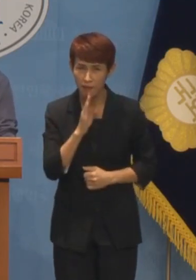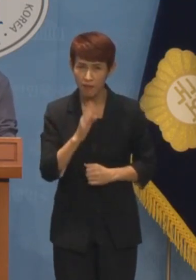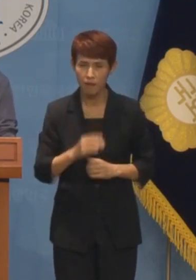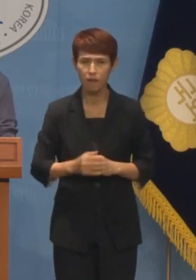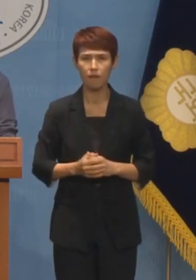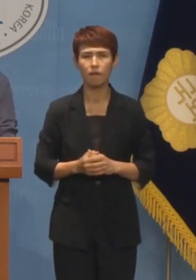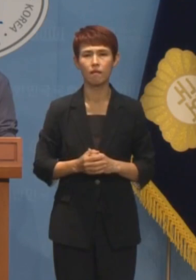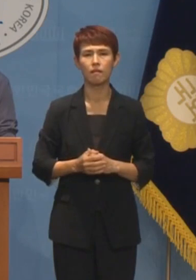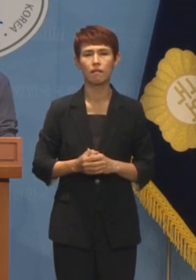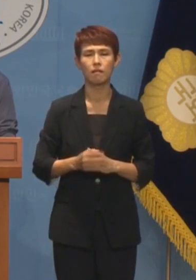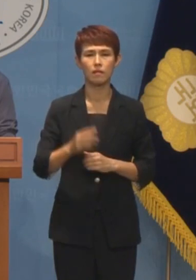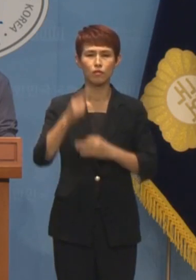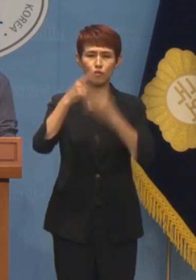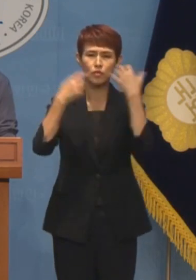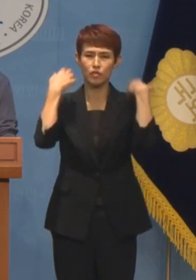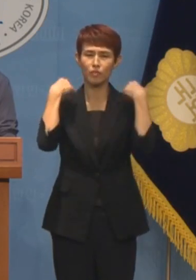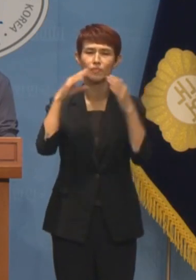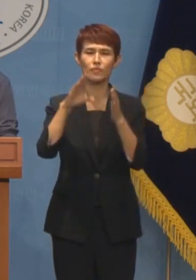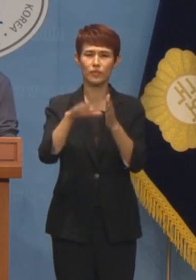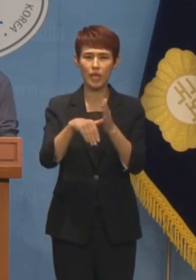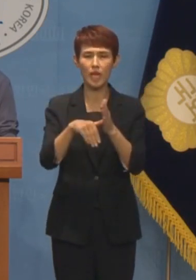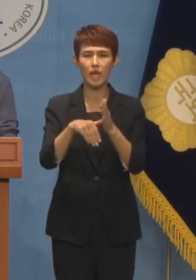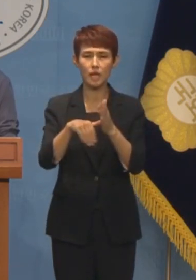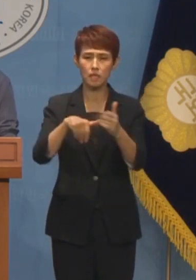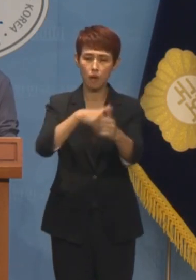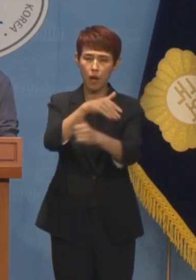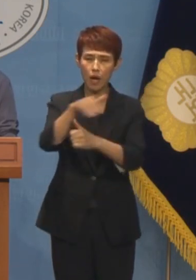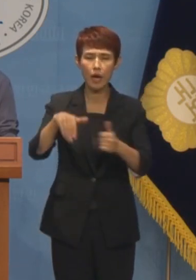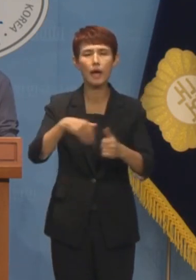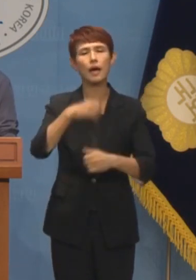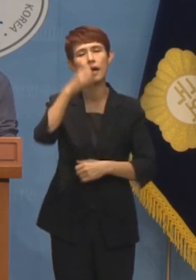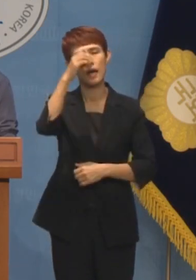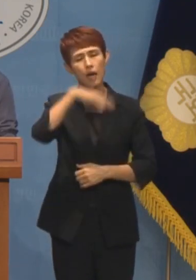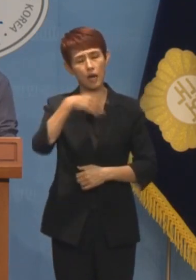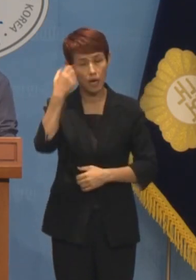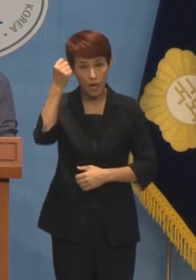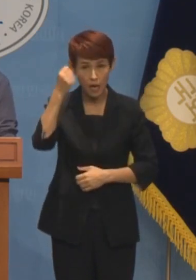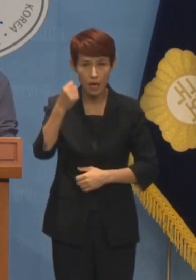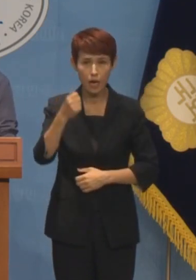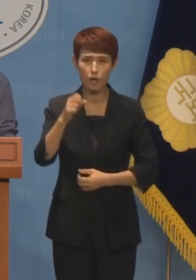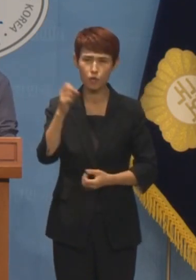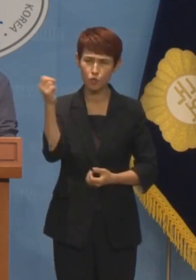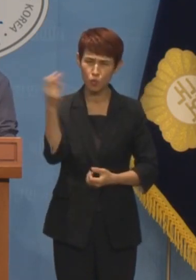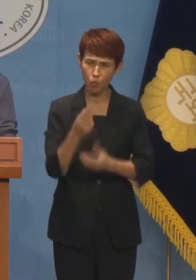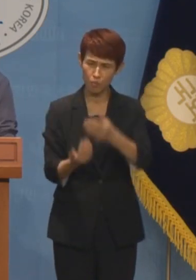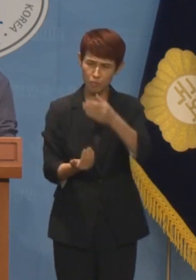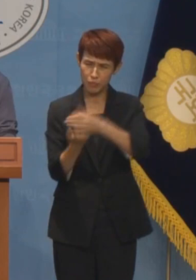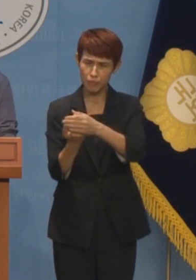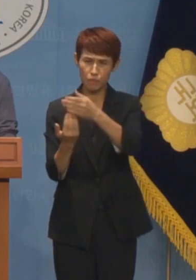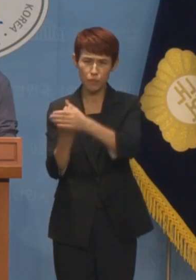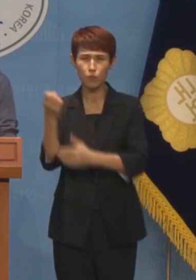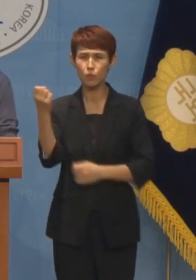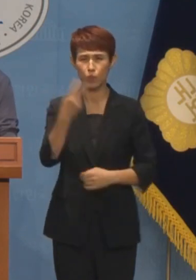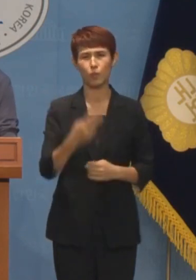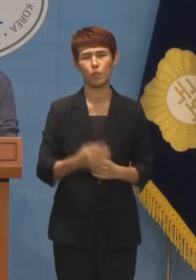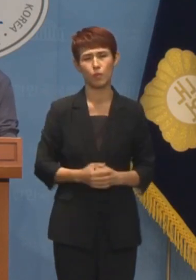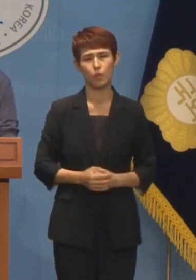웬만하면 좀 적응되었다 싶다가도 기가 막힌 일들이 매일같이 끊이지를 않고 있습니다.